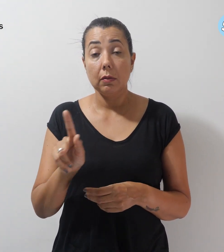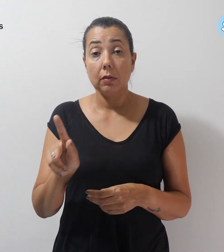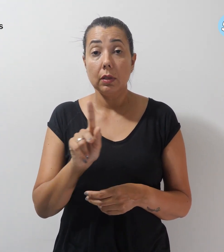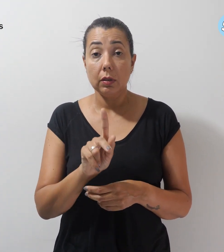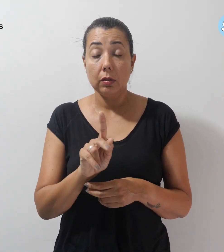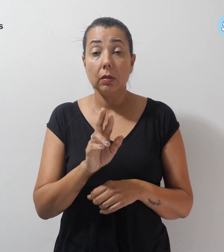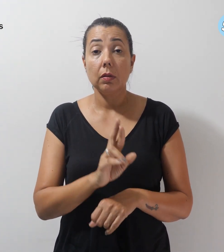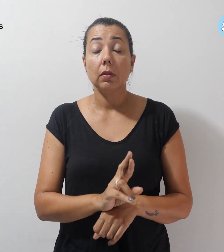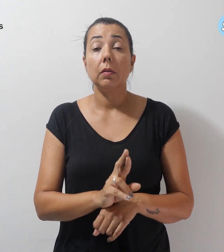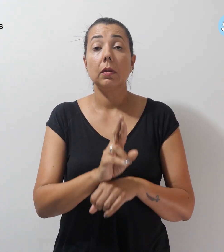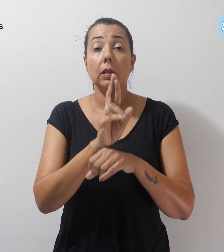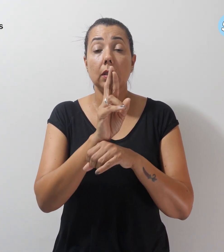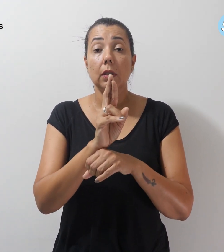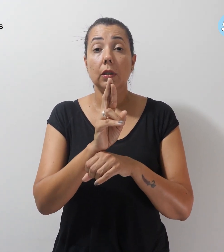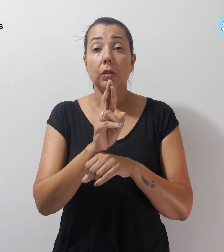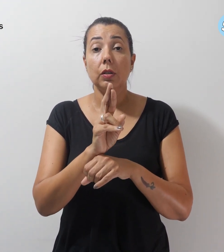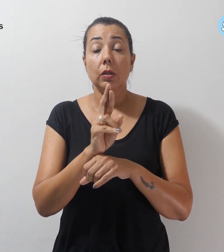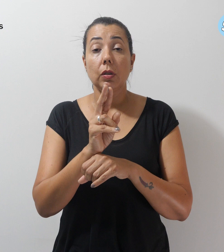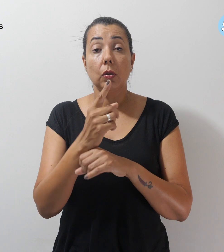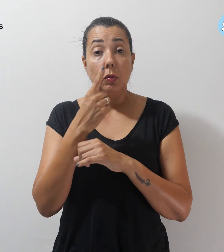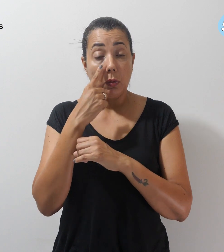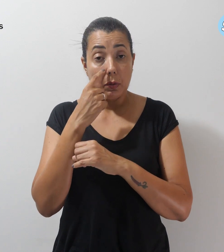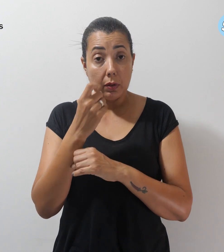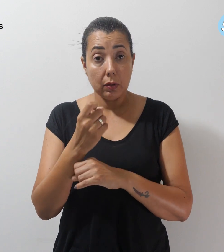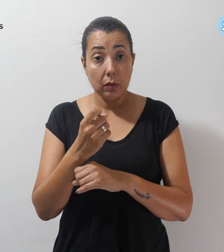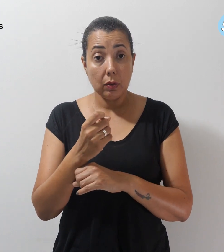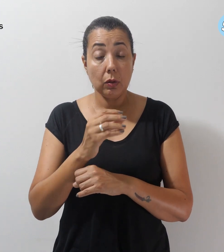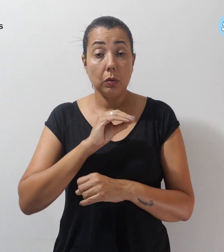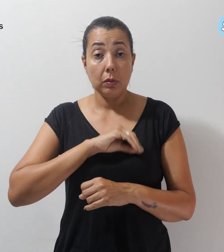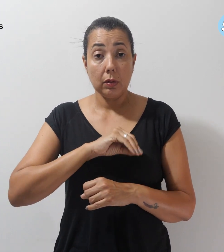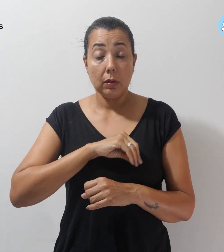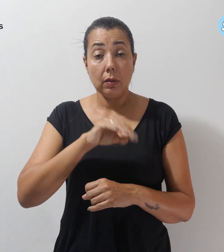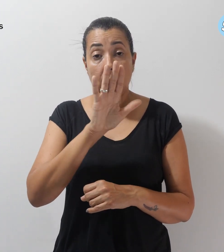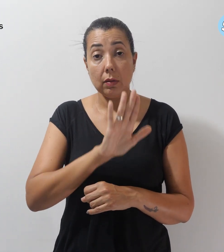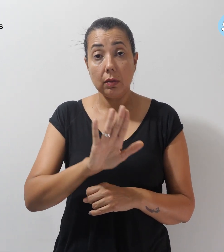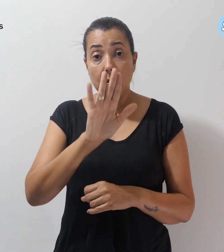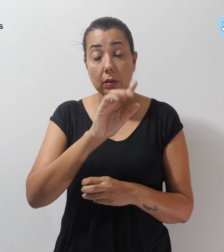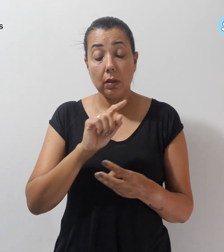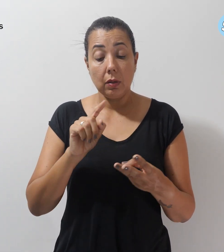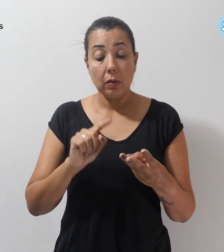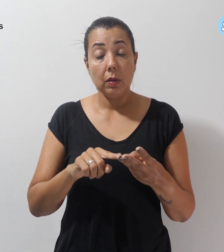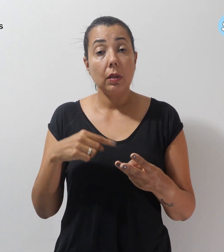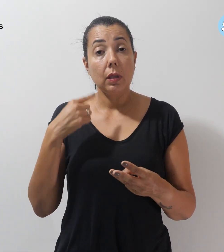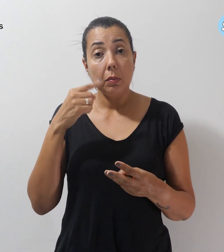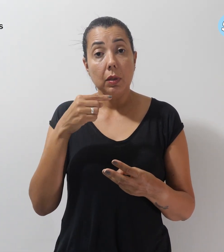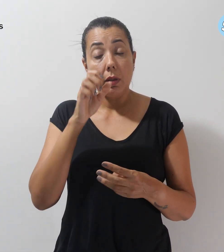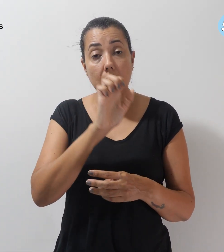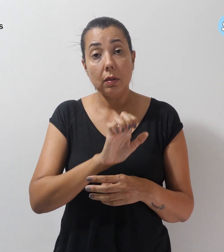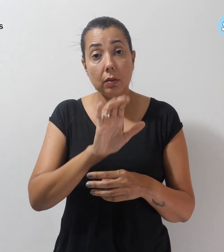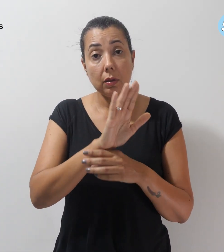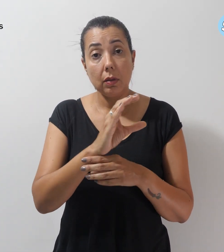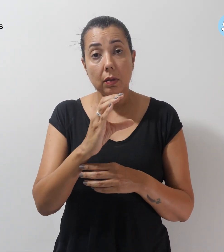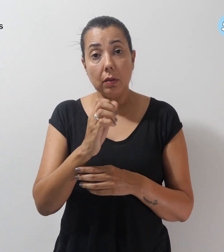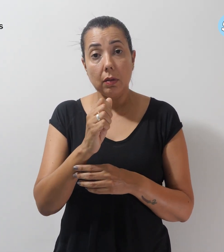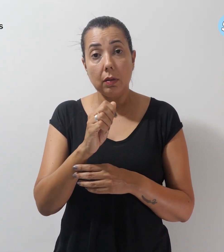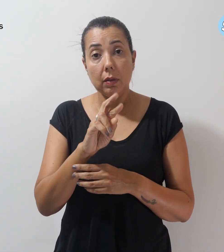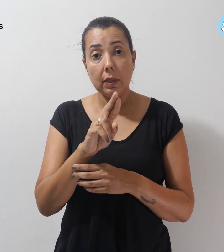representante do Observatório do Piso Nacional. Deputado Estadual Carlos Gianazzi.